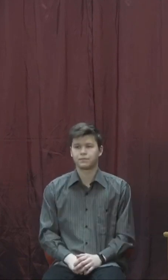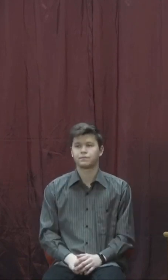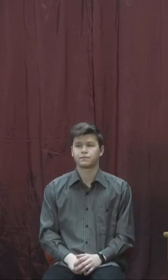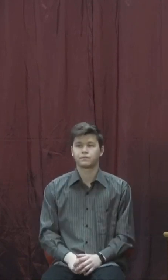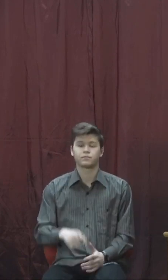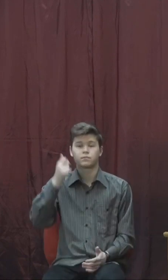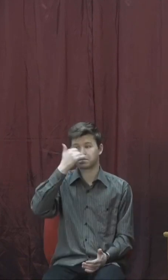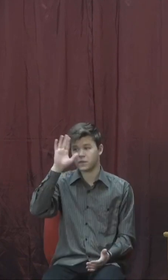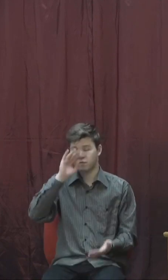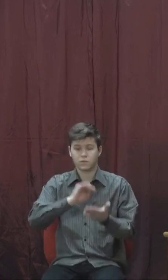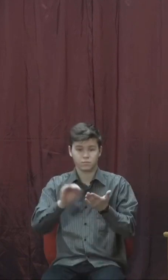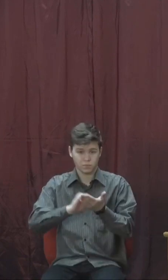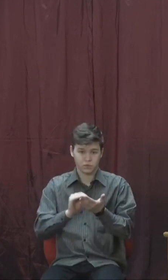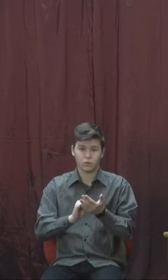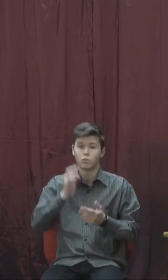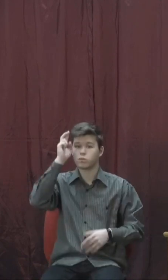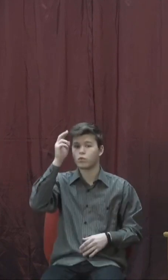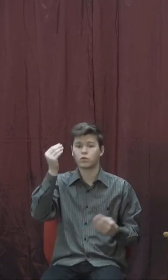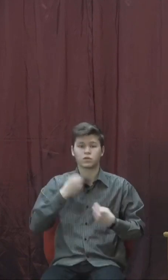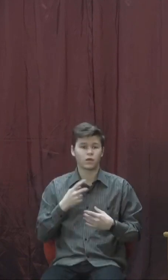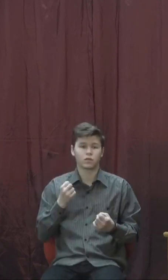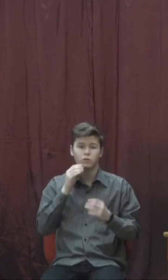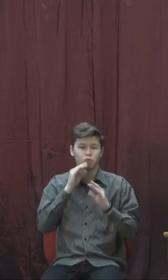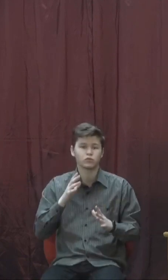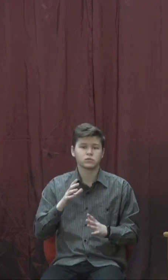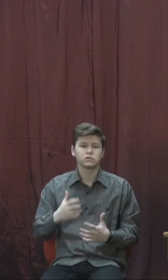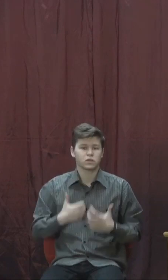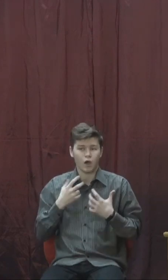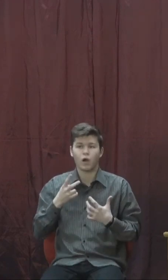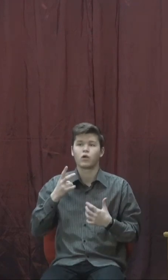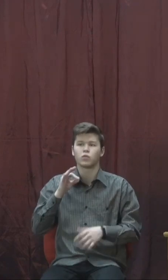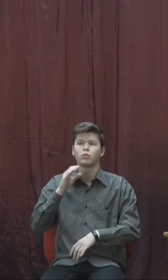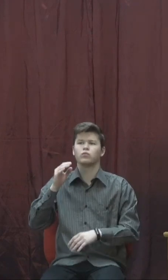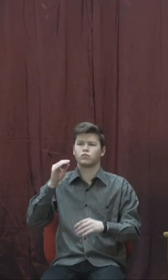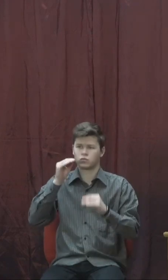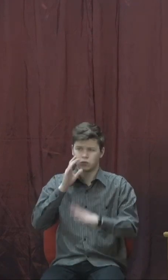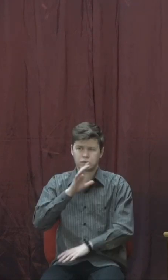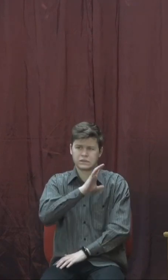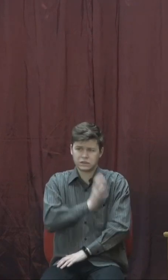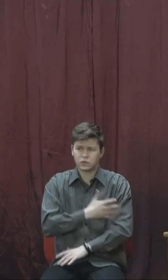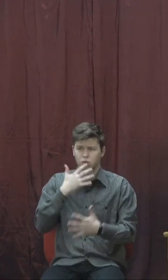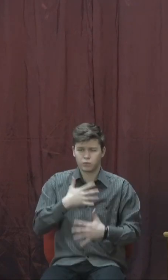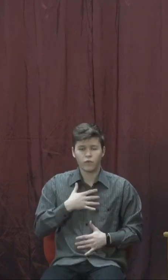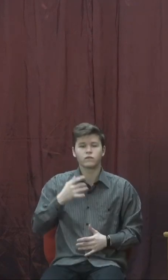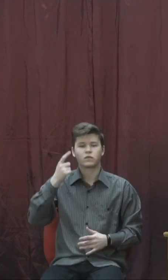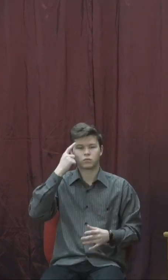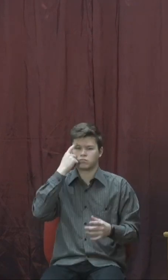Апостол Павло пише. «Бо не дав нам Бог духа страху, але сили і любови і здорового розуму».